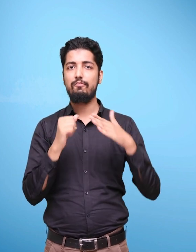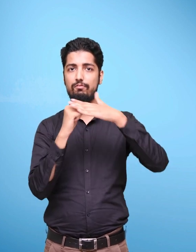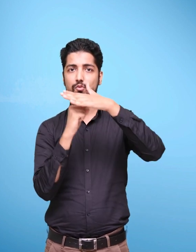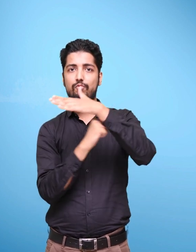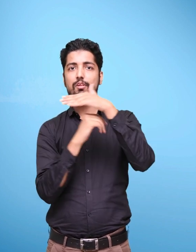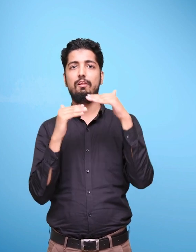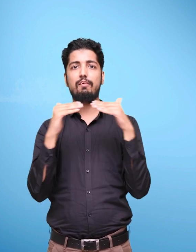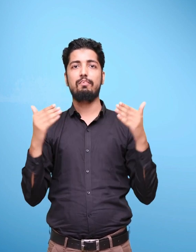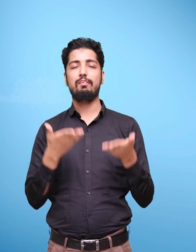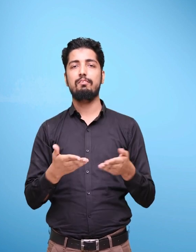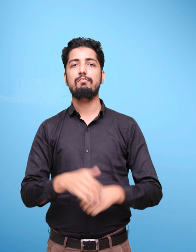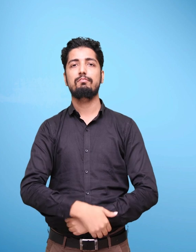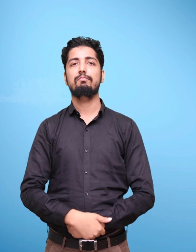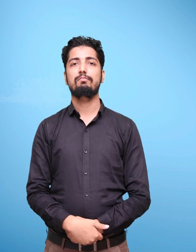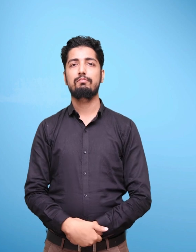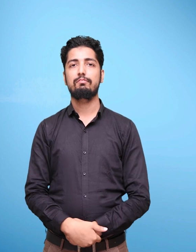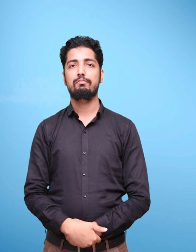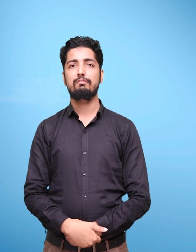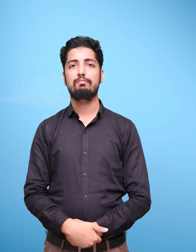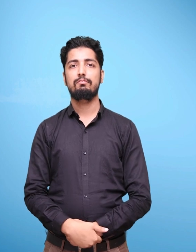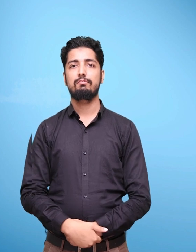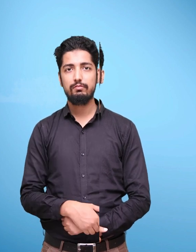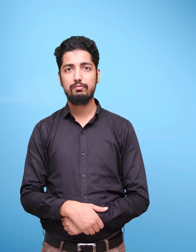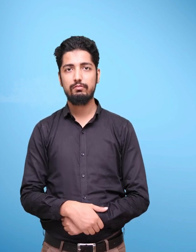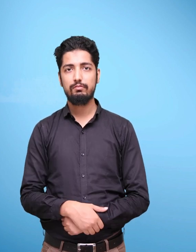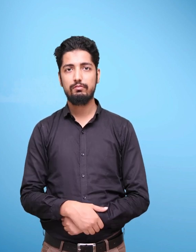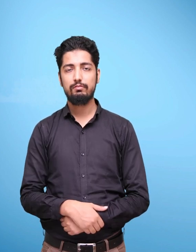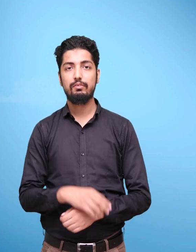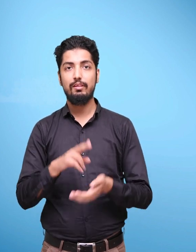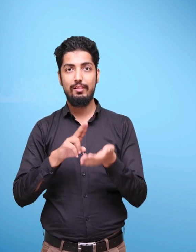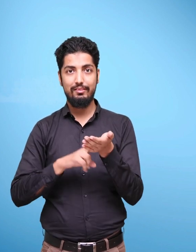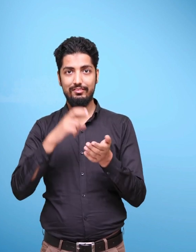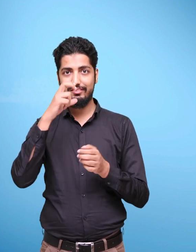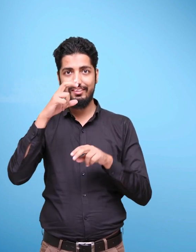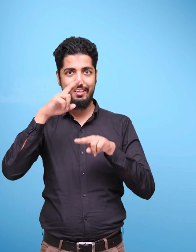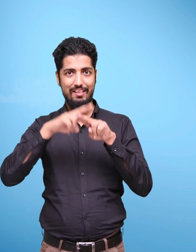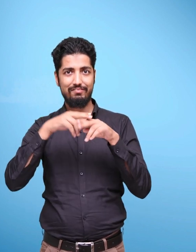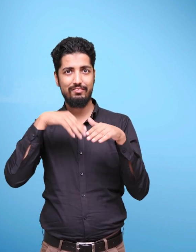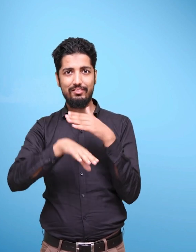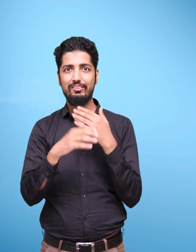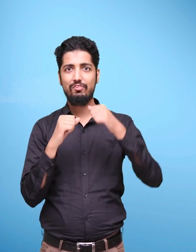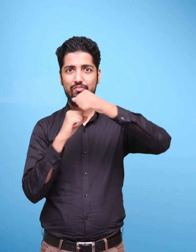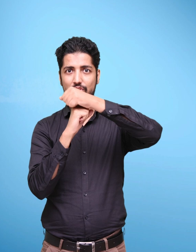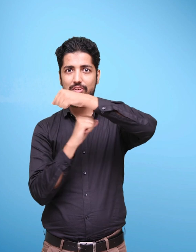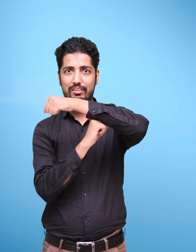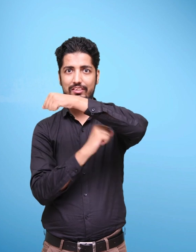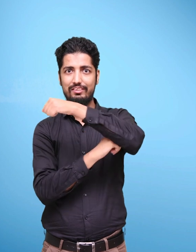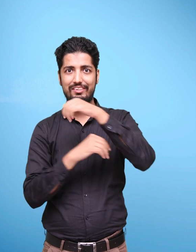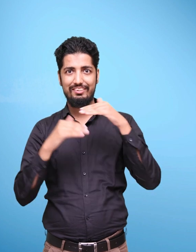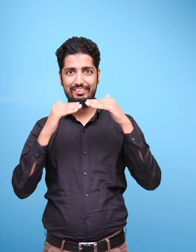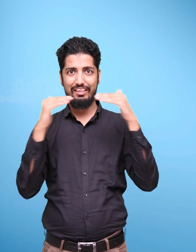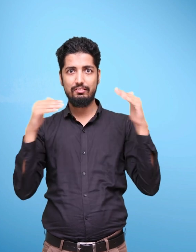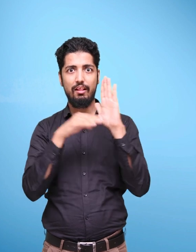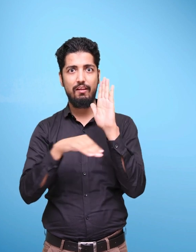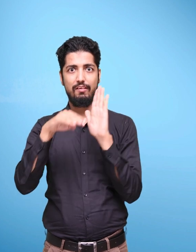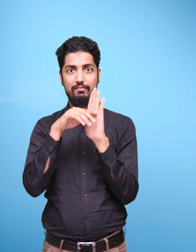significant learning resources in the family and the community. The approach in the NCF-FS is also resonant with the